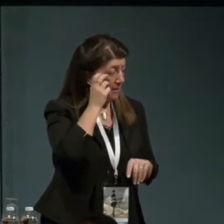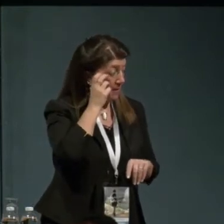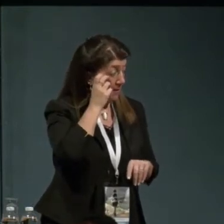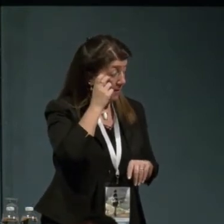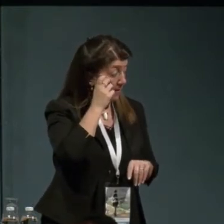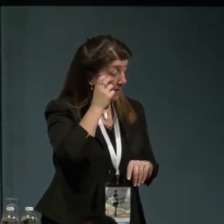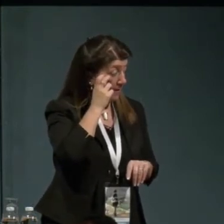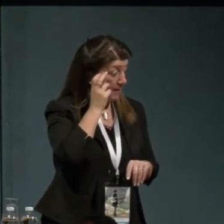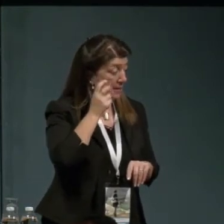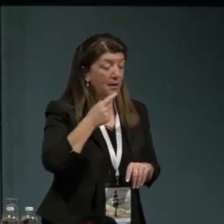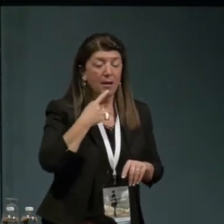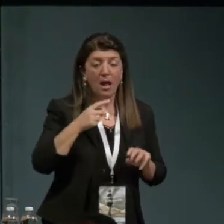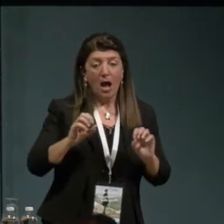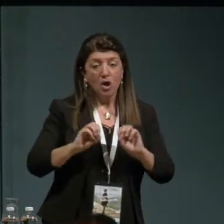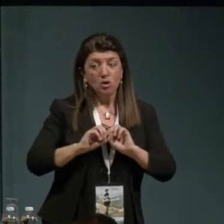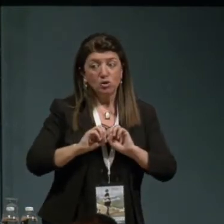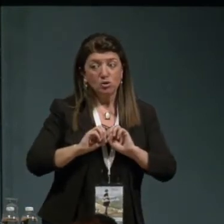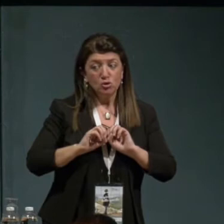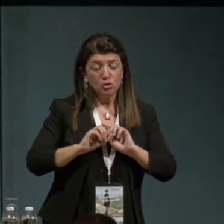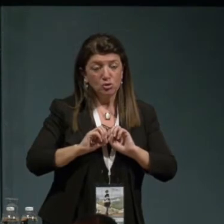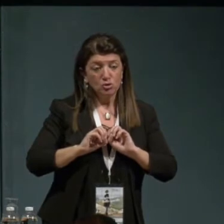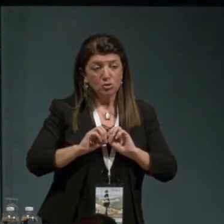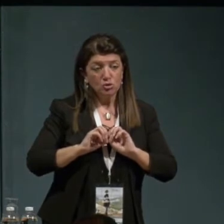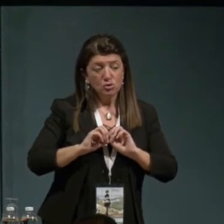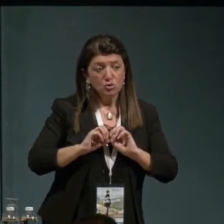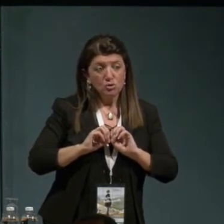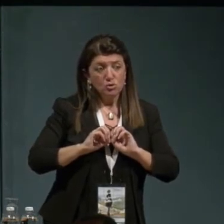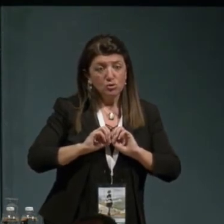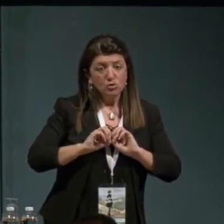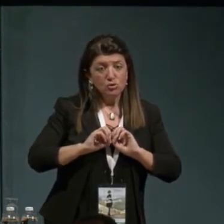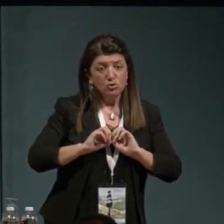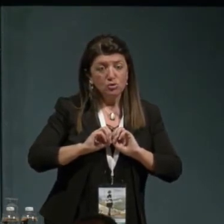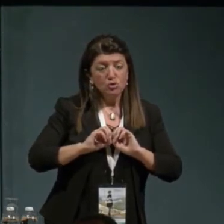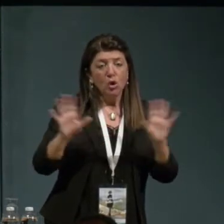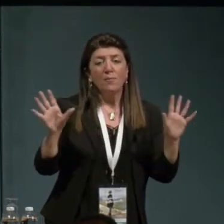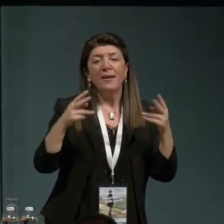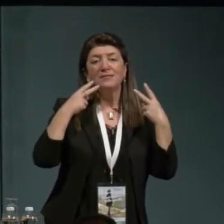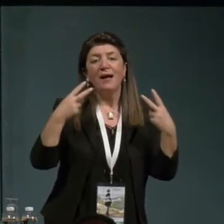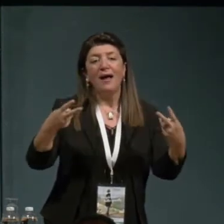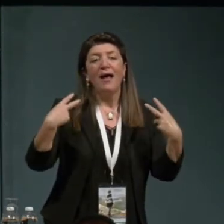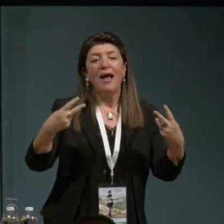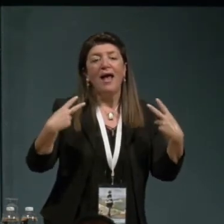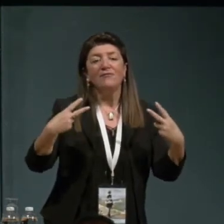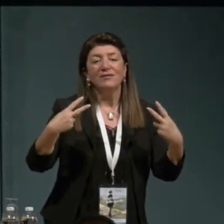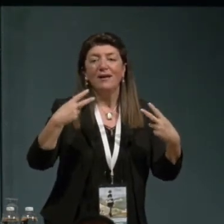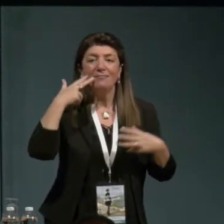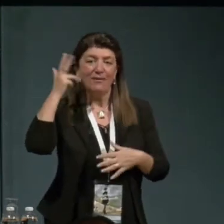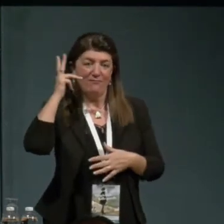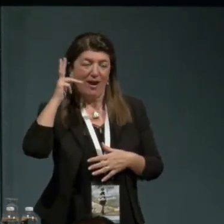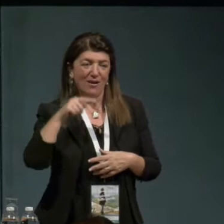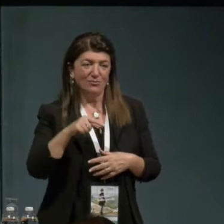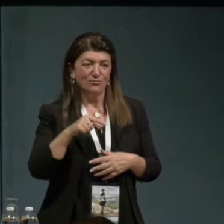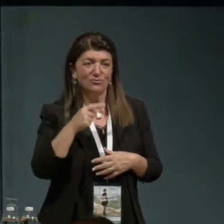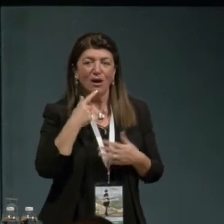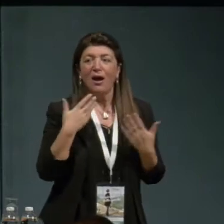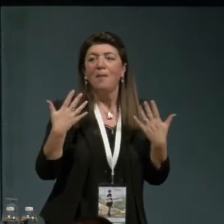la sorpresa era evidente in Francia, ma